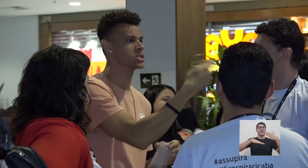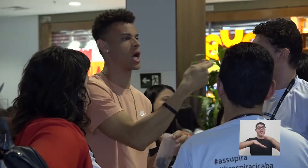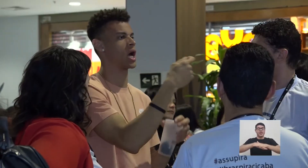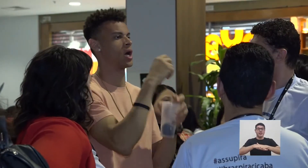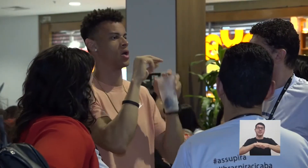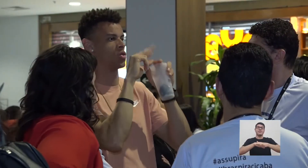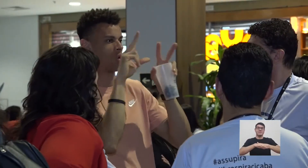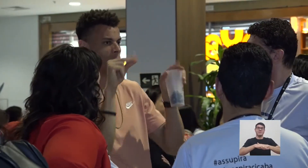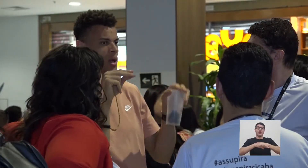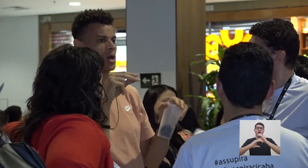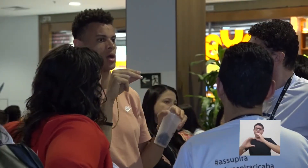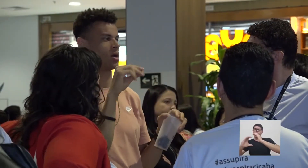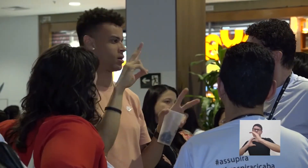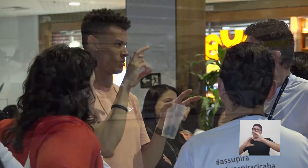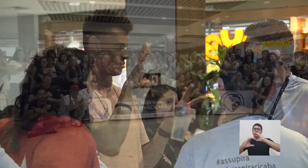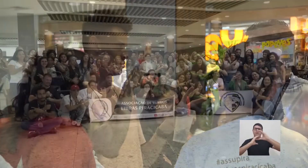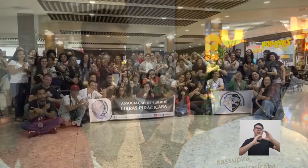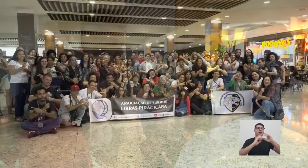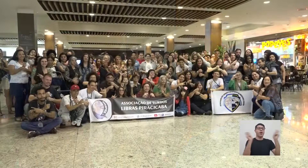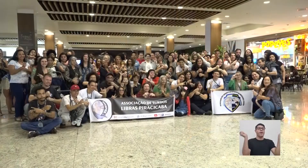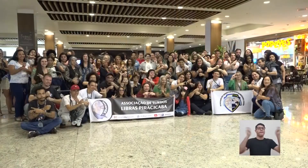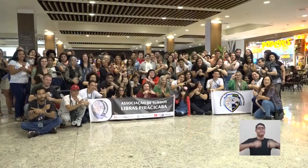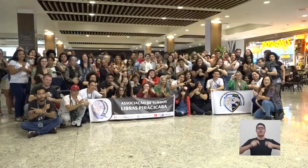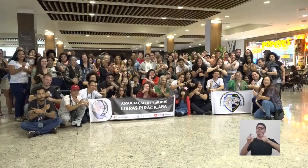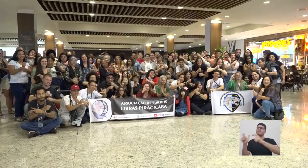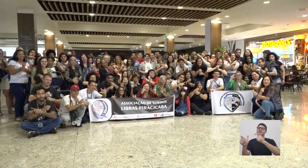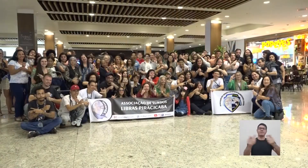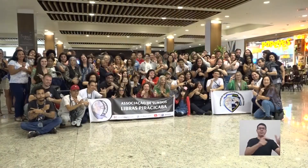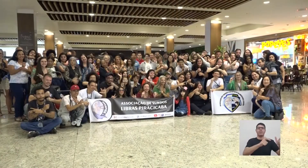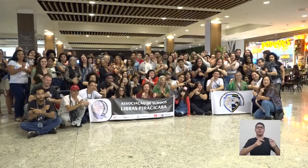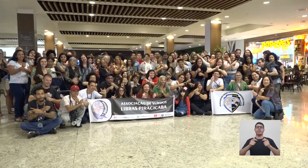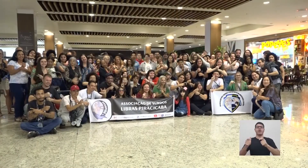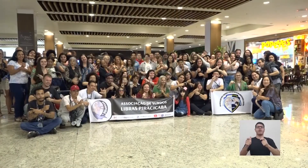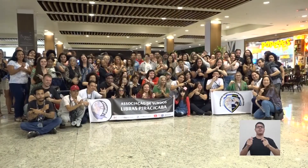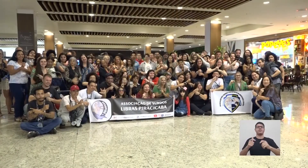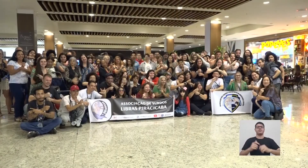para que ao se expressar, sejam compreendidos onde estiverem. aí E aí